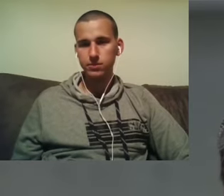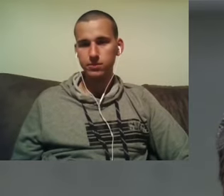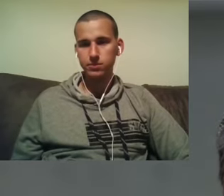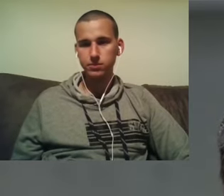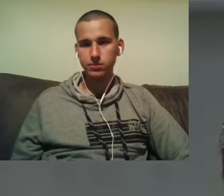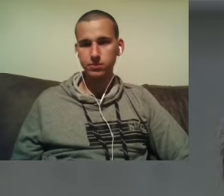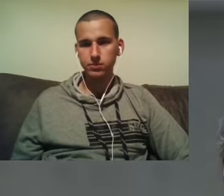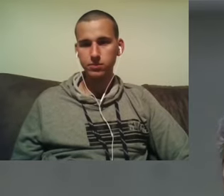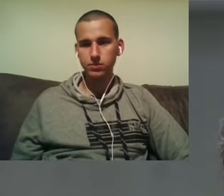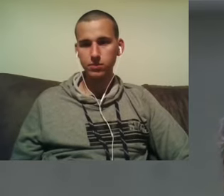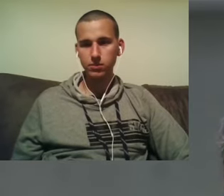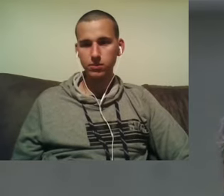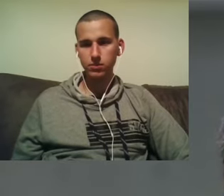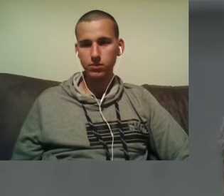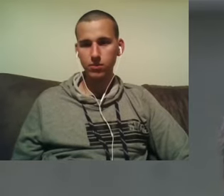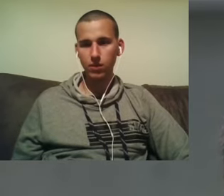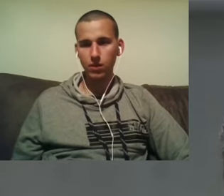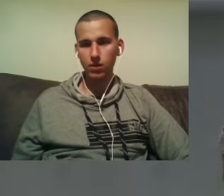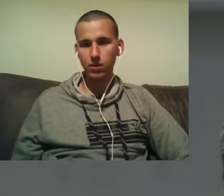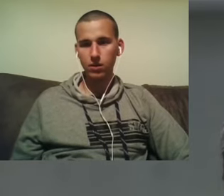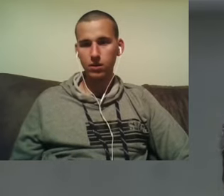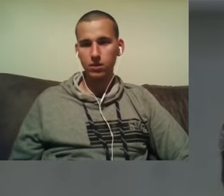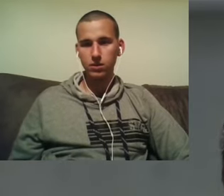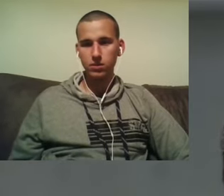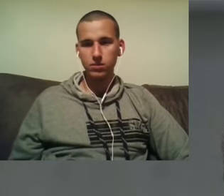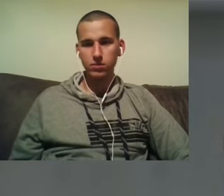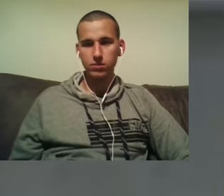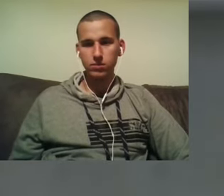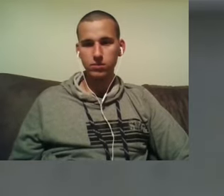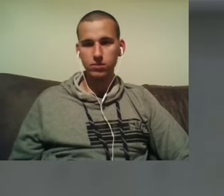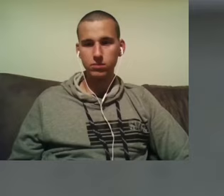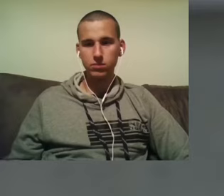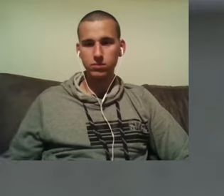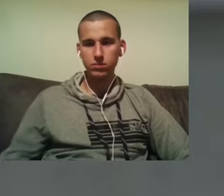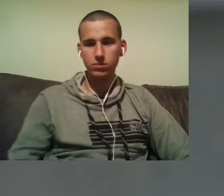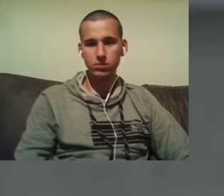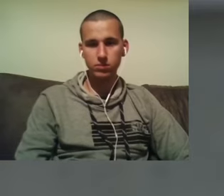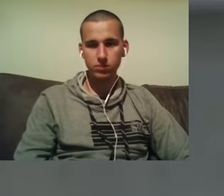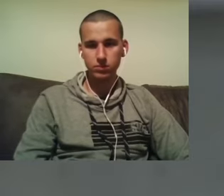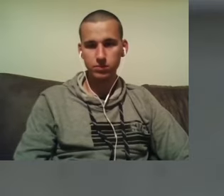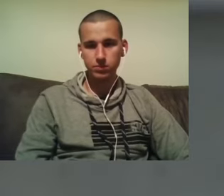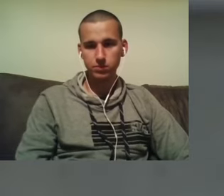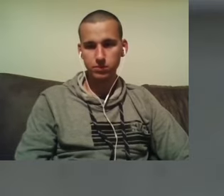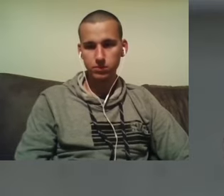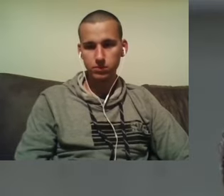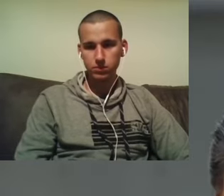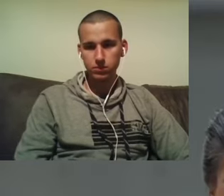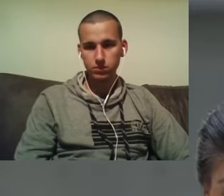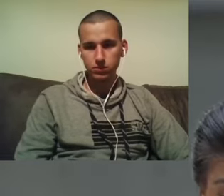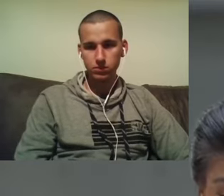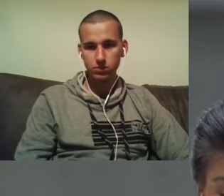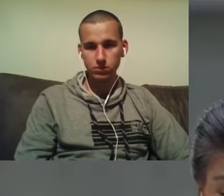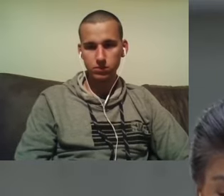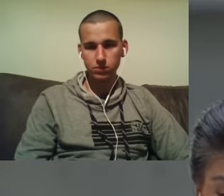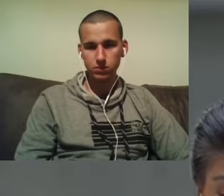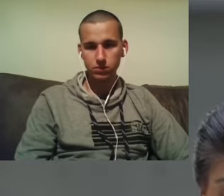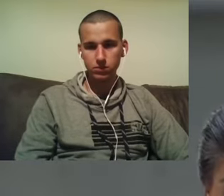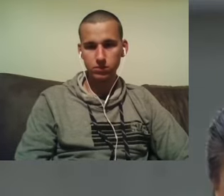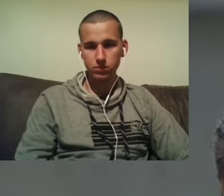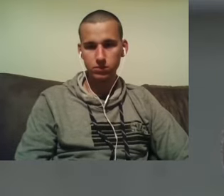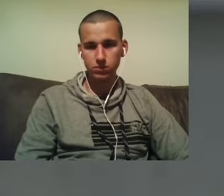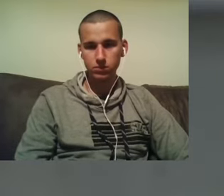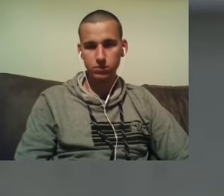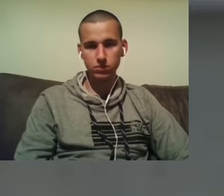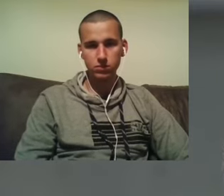und ihre Empörung tun, sondern tatsächlich Maßnahmen eingeleitet werden, die da einen Riegel